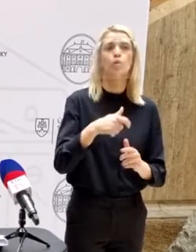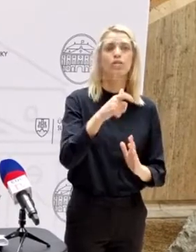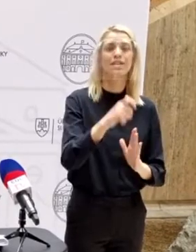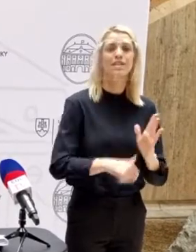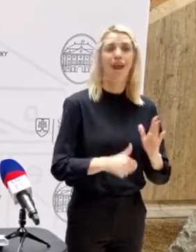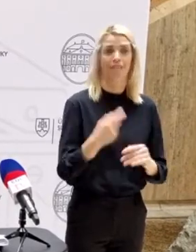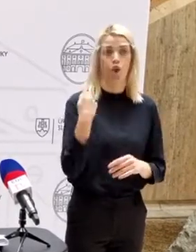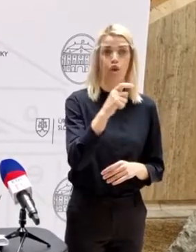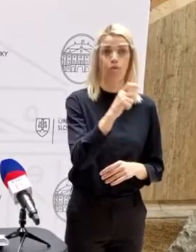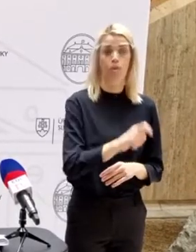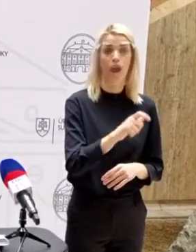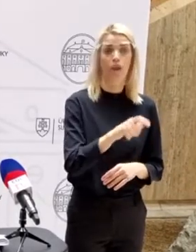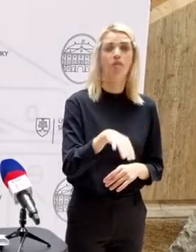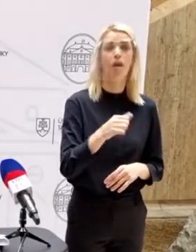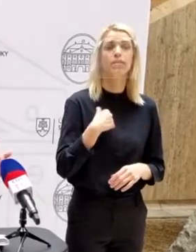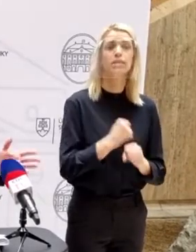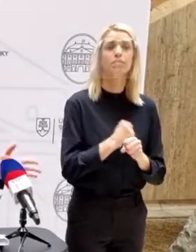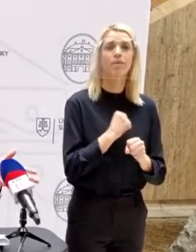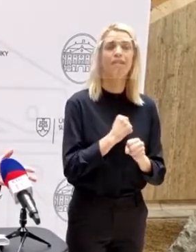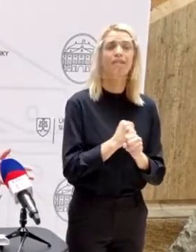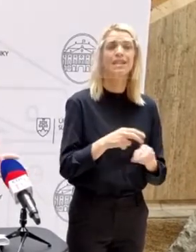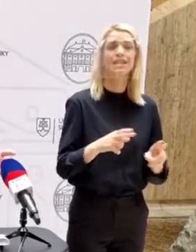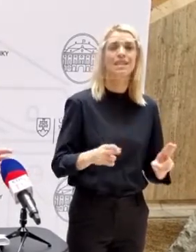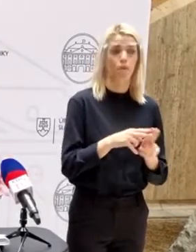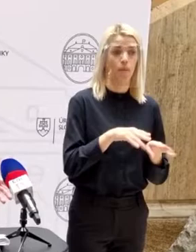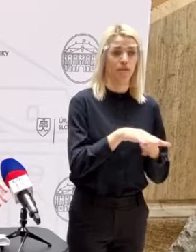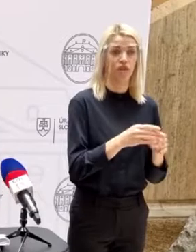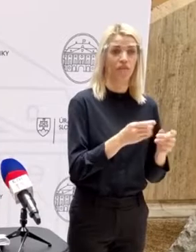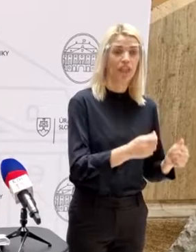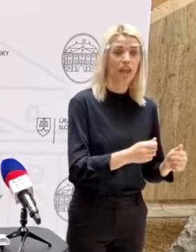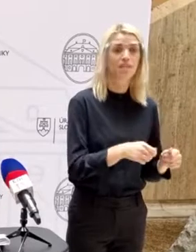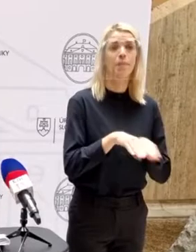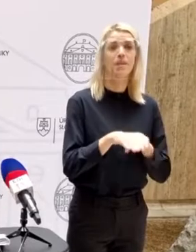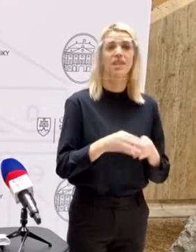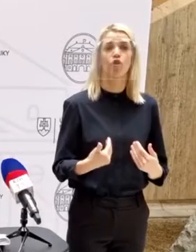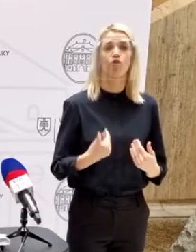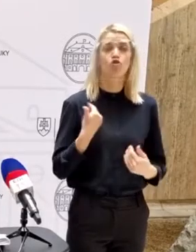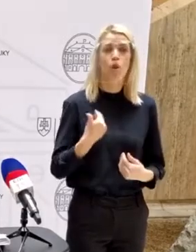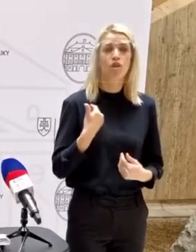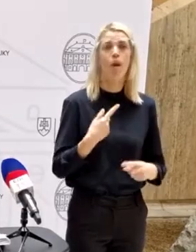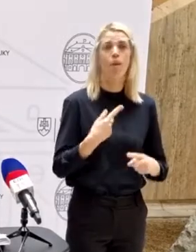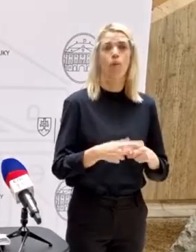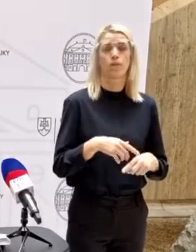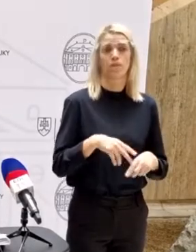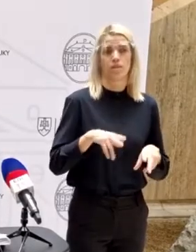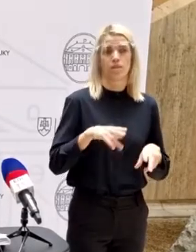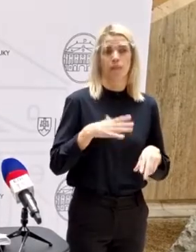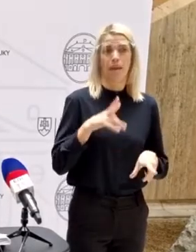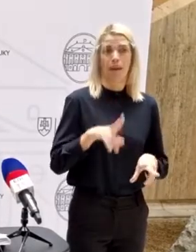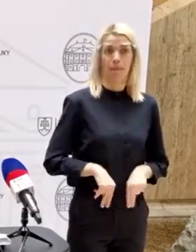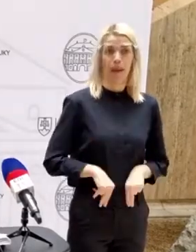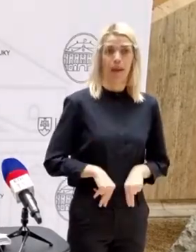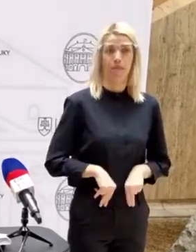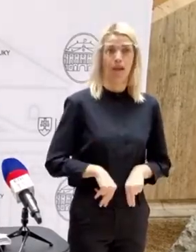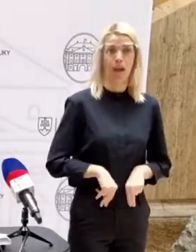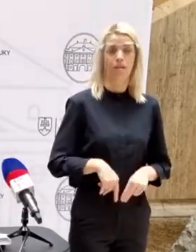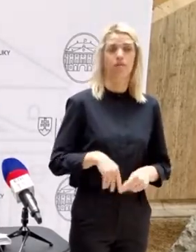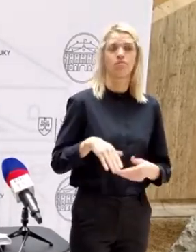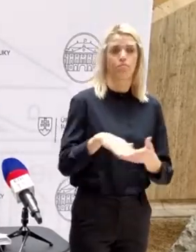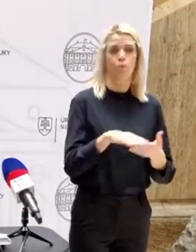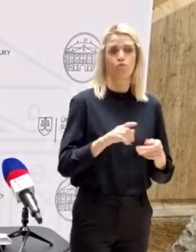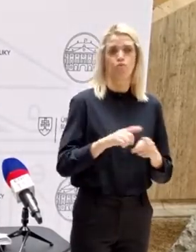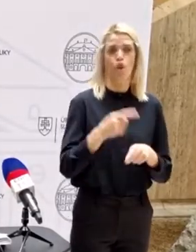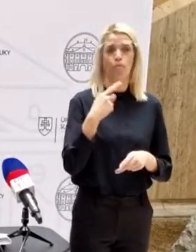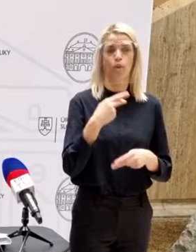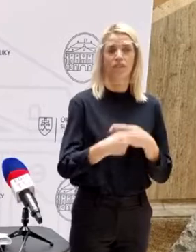odborárov, aby sme spravili stretnutie ministerstvo financí, ministerstvo škôlstva a pán premiér spoločne s odborovým zväzom,